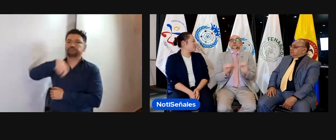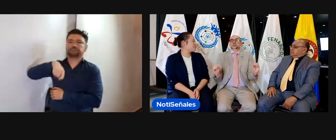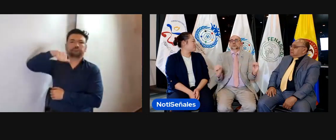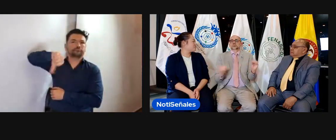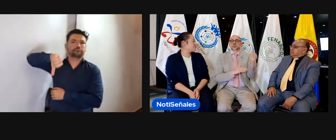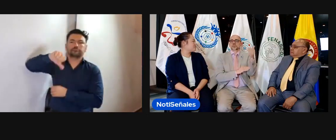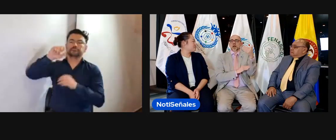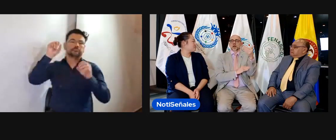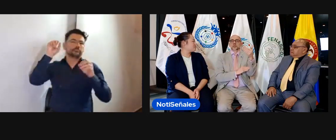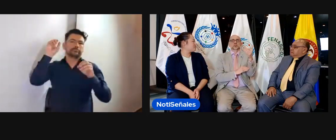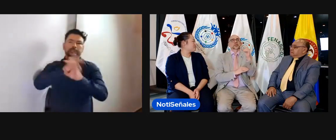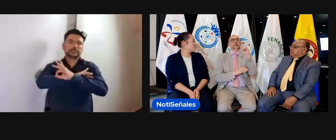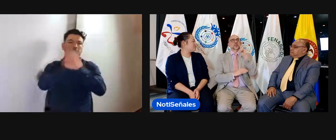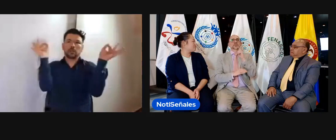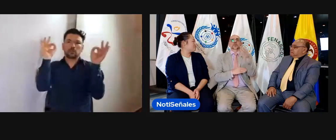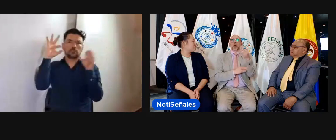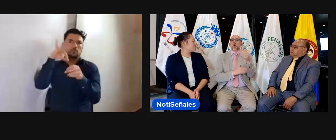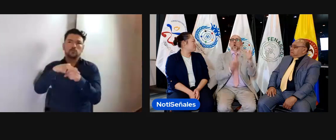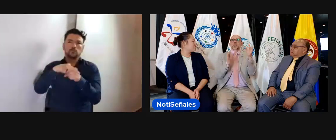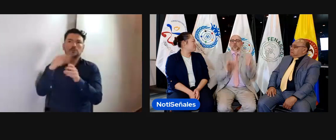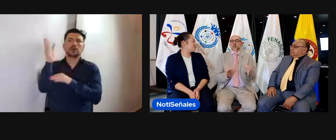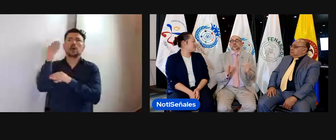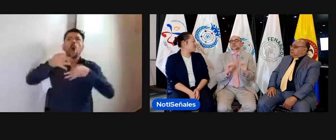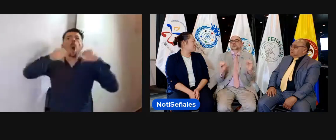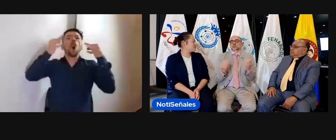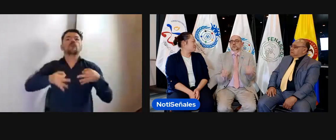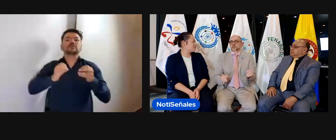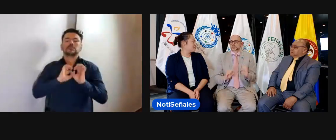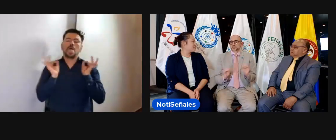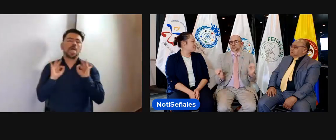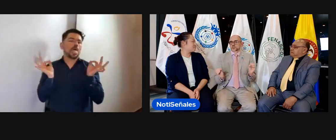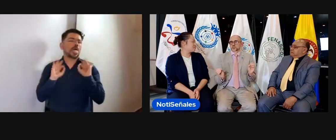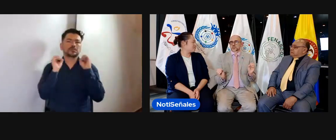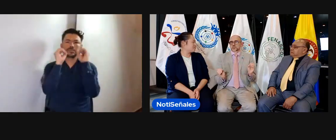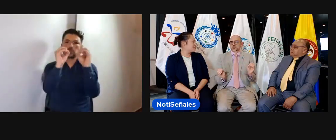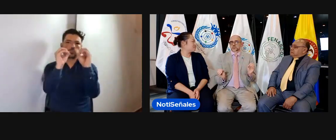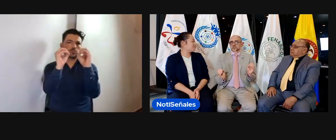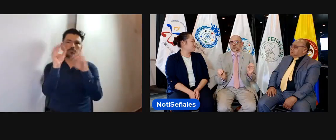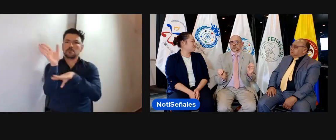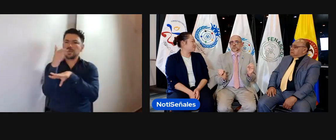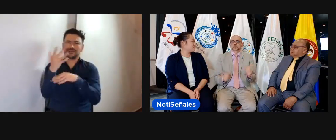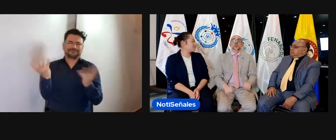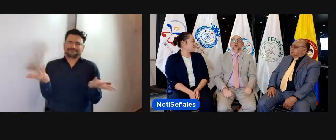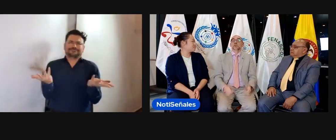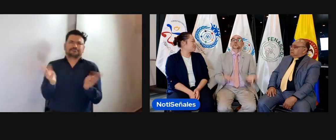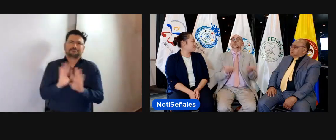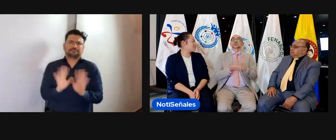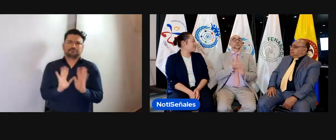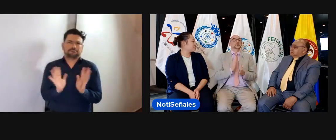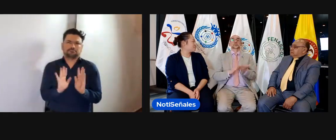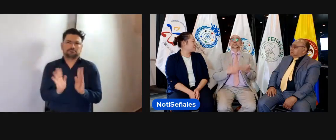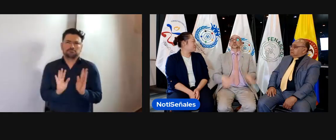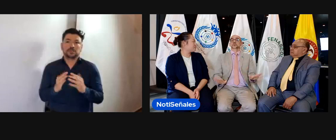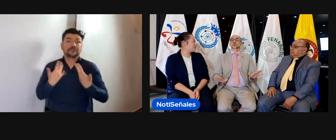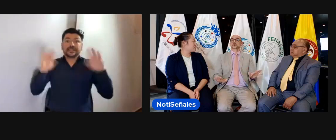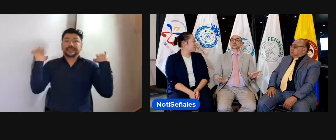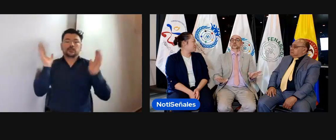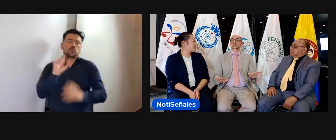votación y se negó, entonces, el tener una bandera oficial de la comunidad sorda como representación, como lo mencionaba.